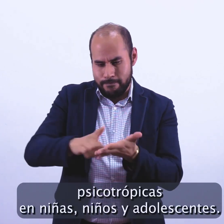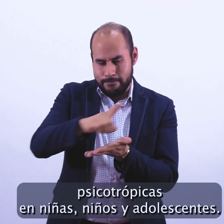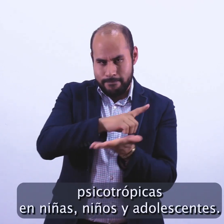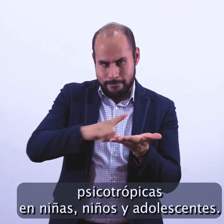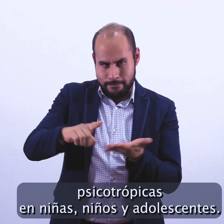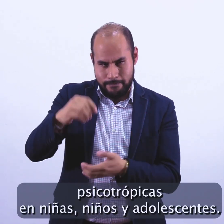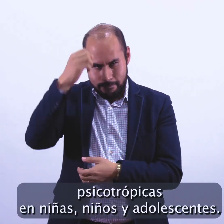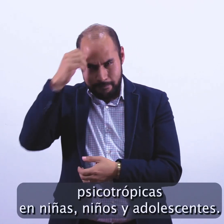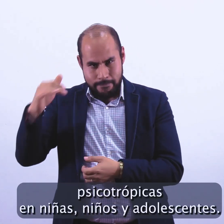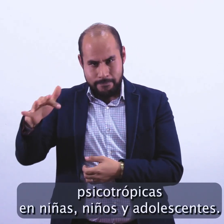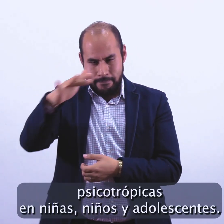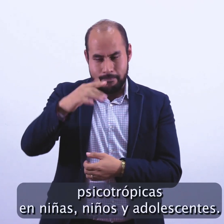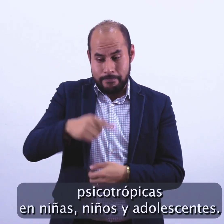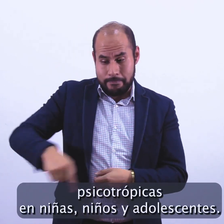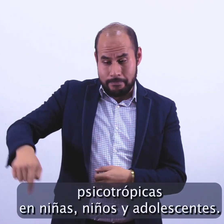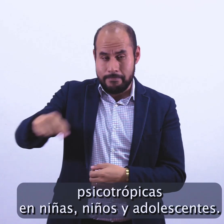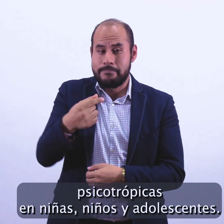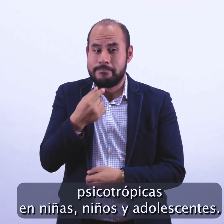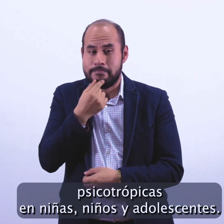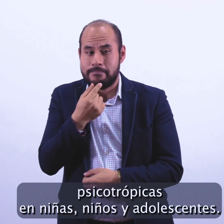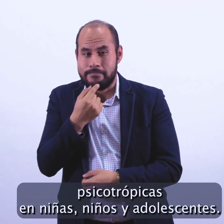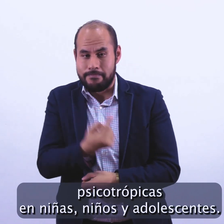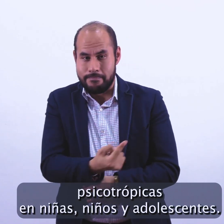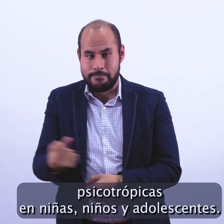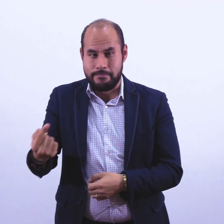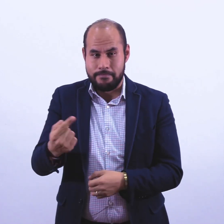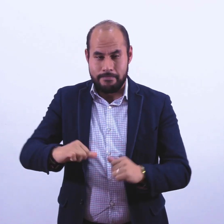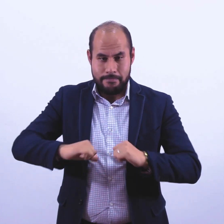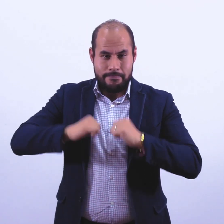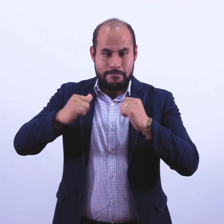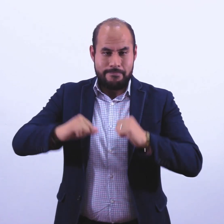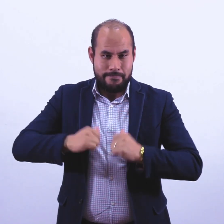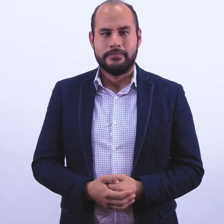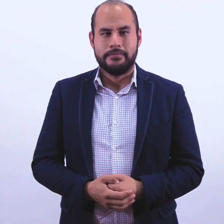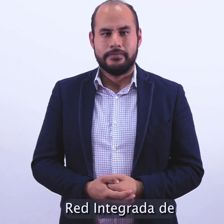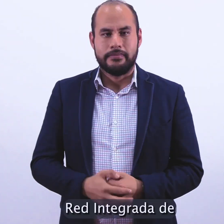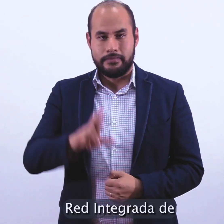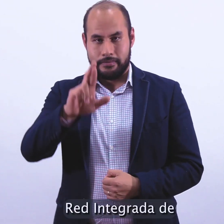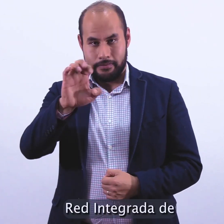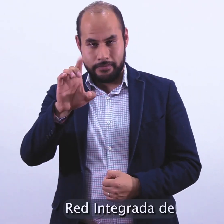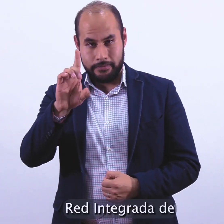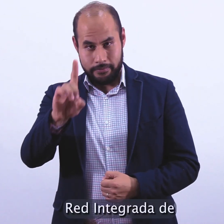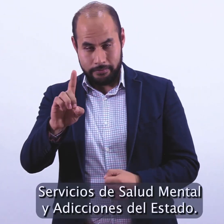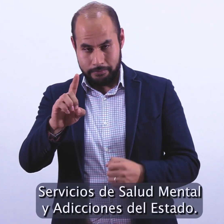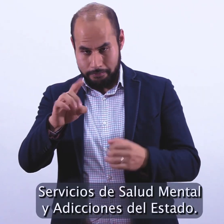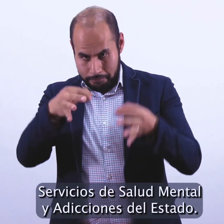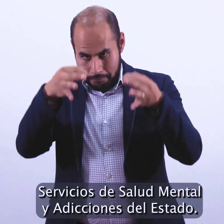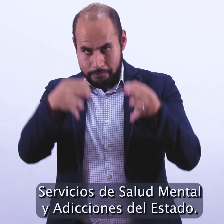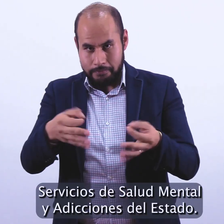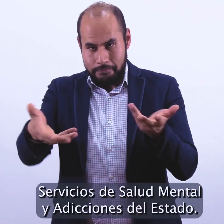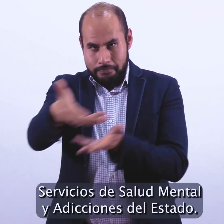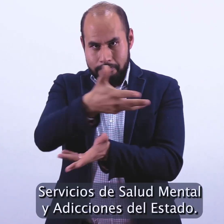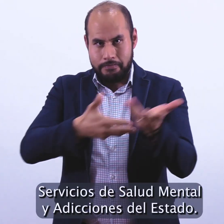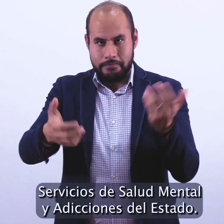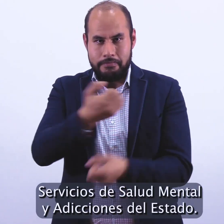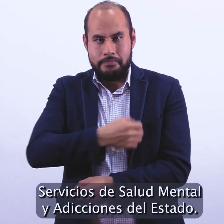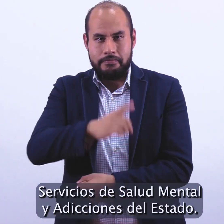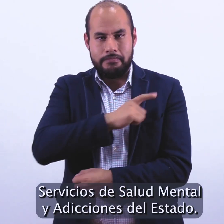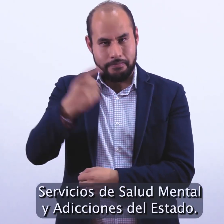en niñas, niños y adolescentes. Red integrada de servicios de salud mental y adicciones del